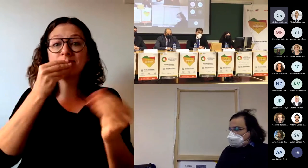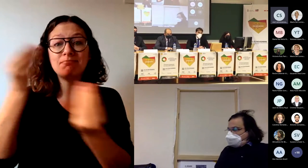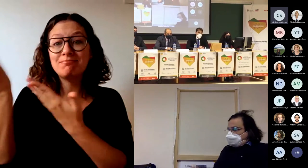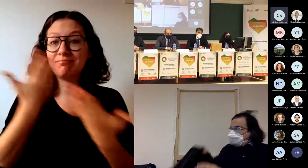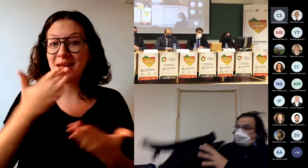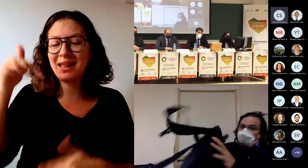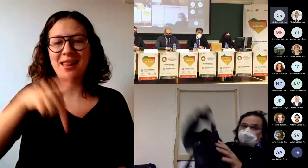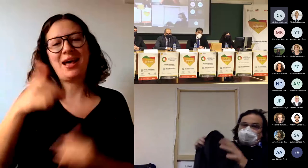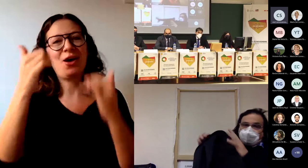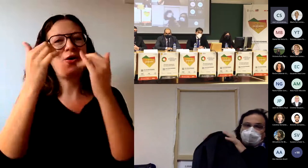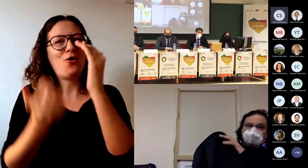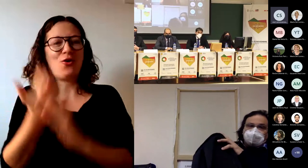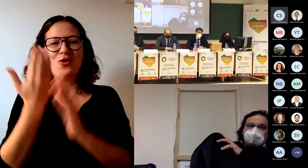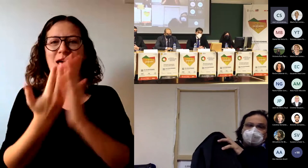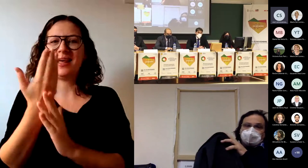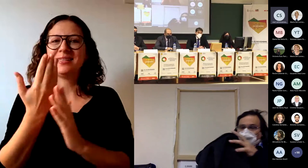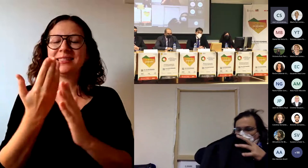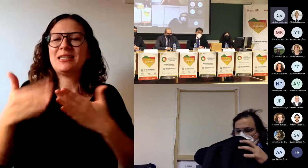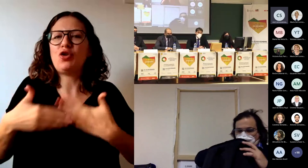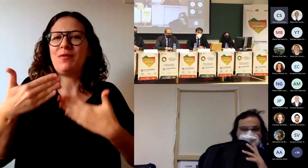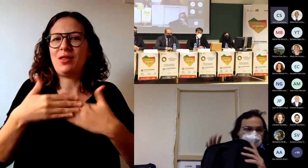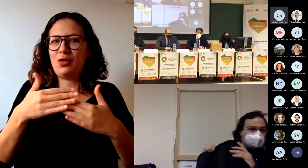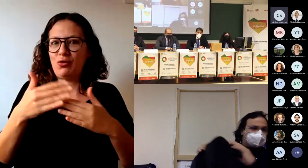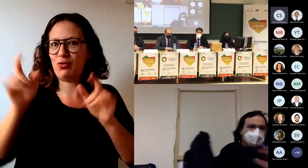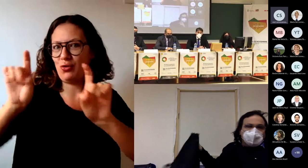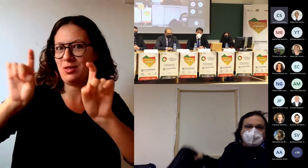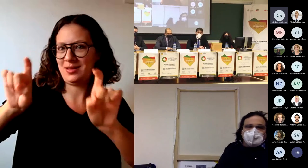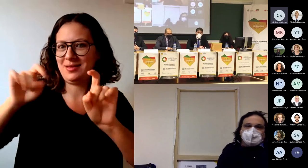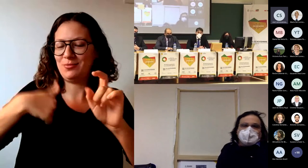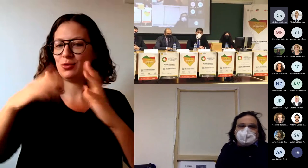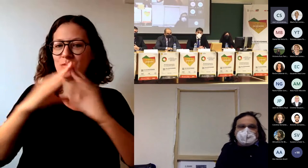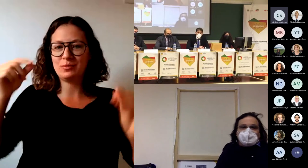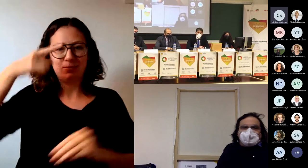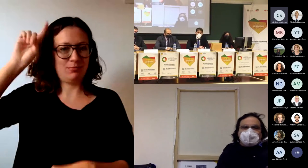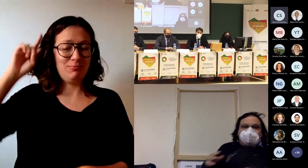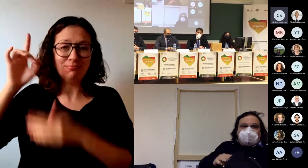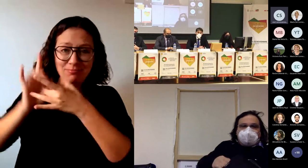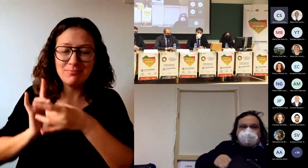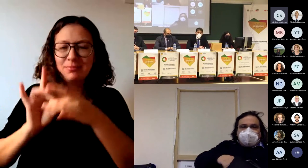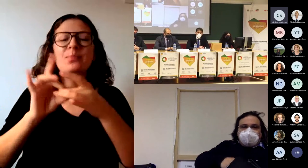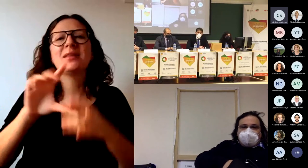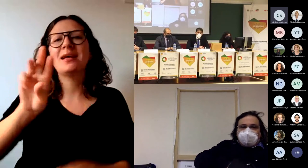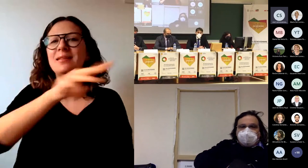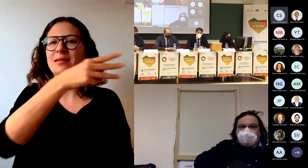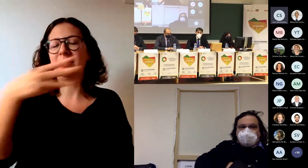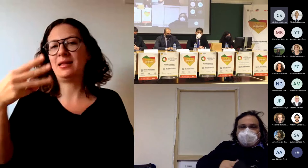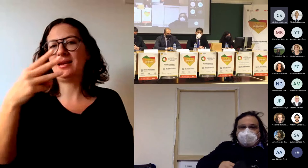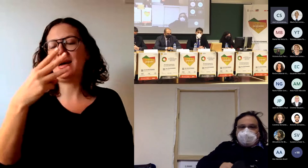octavas jornadas de innovación docente de la Universidad Rey Juan Carlos, que se enmarcan en la tercera semana de la innovación docente.